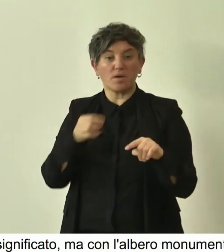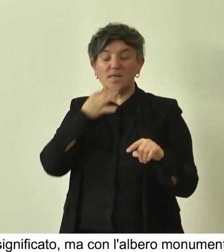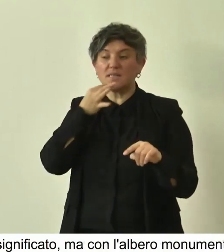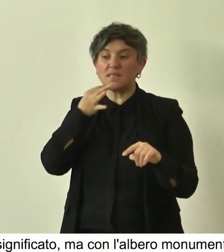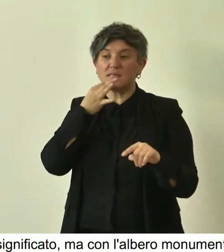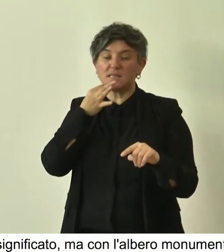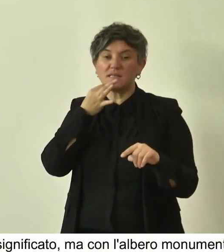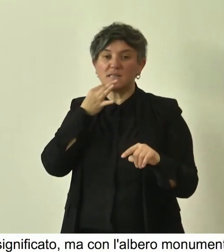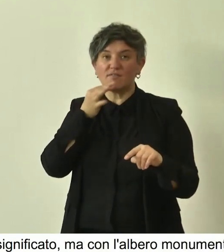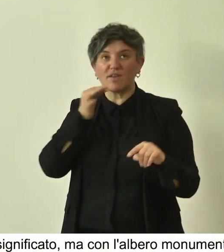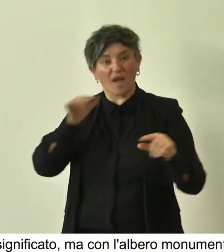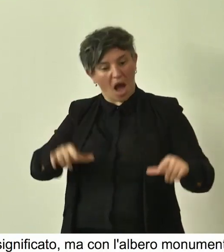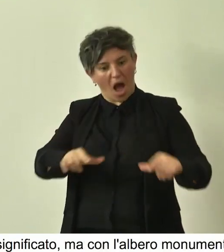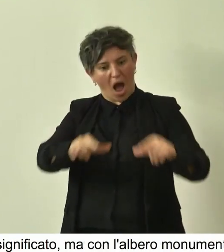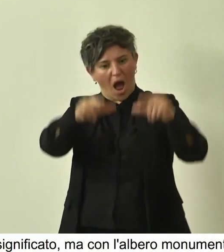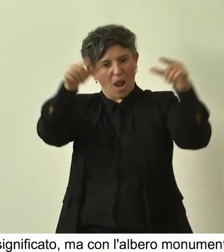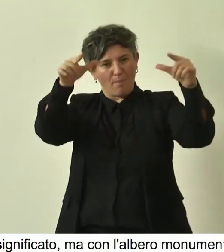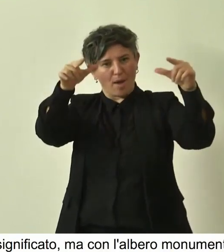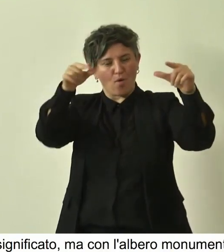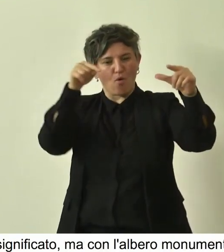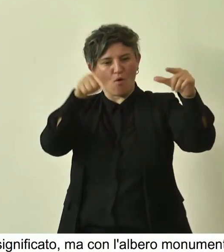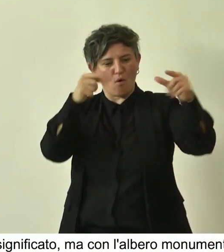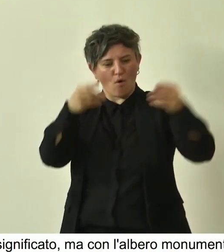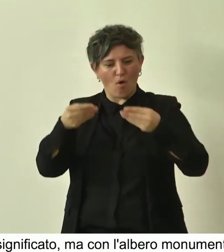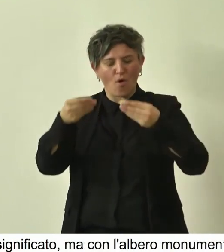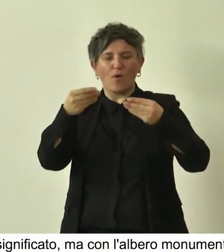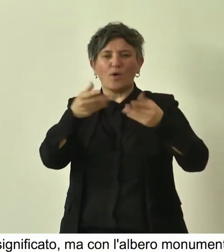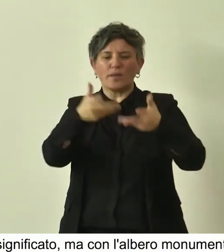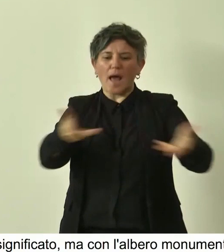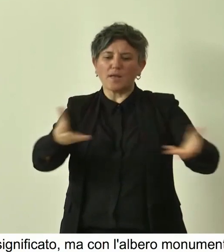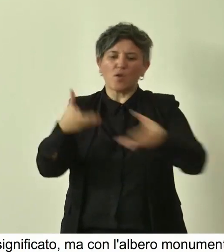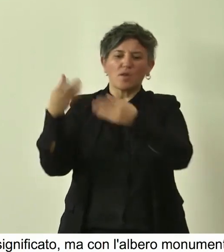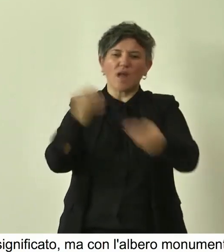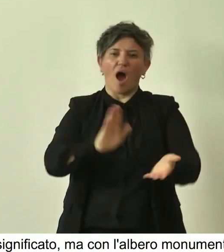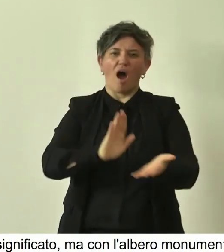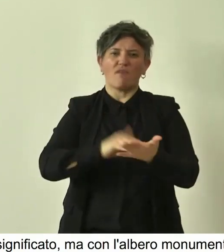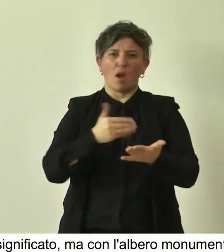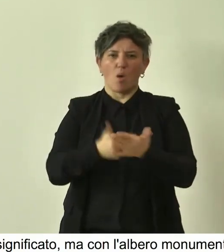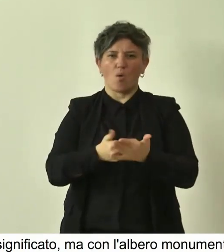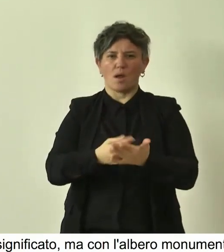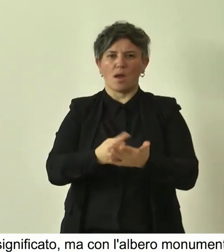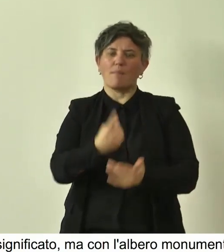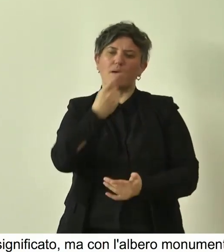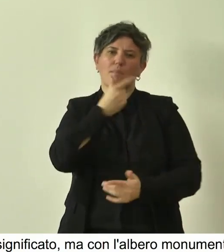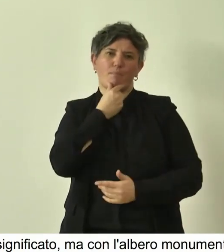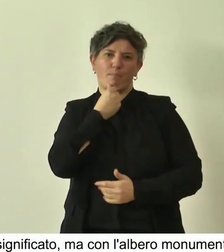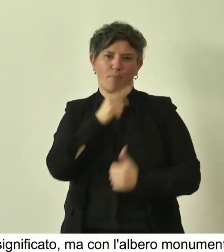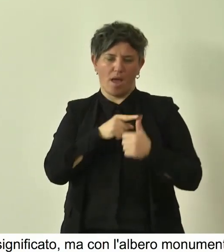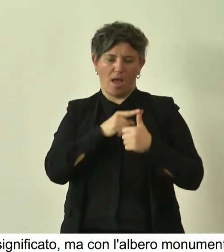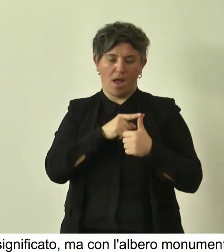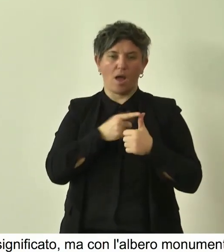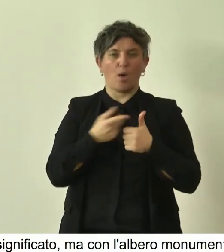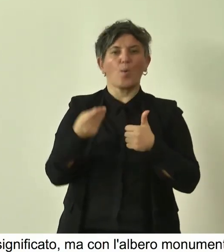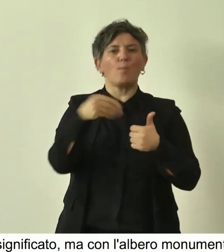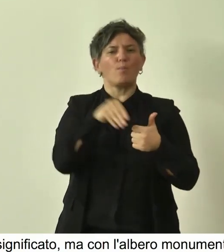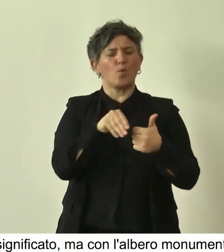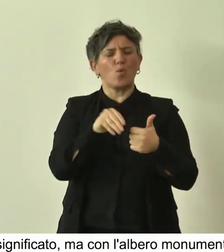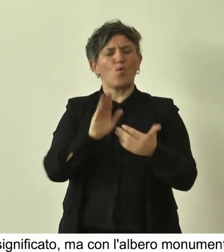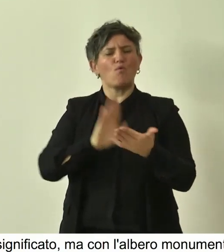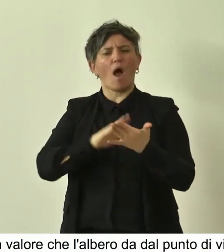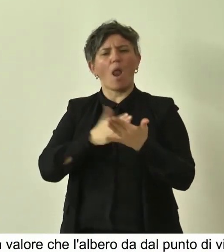valore che l'albero dà al territorio, semplicemente da un punto di vista estetico intanto, ma poi è anche un valore da un punto di vista